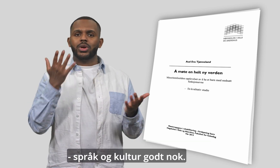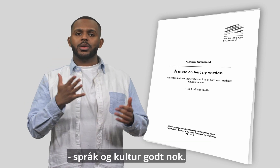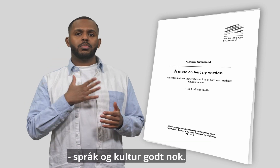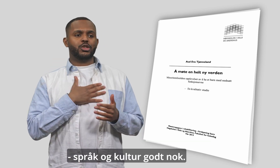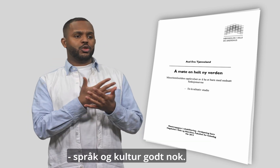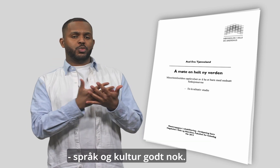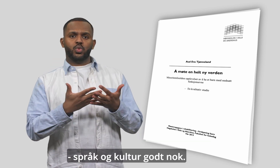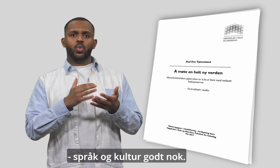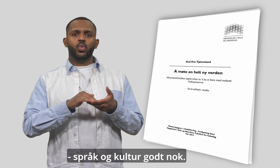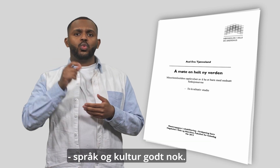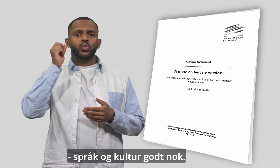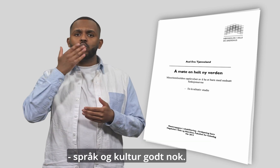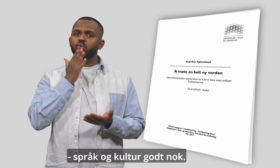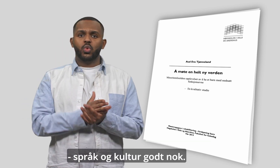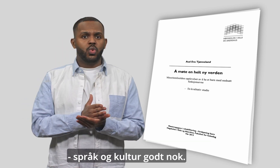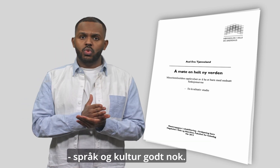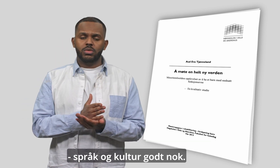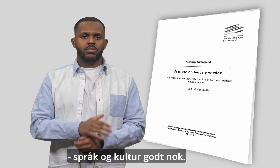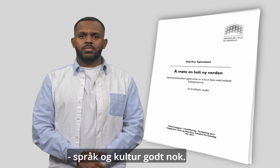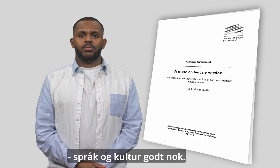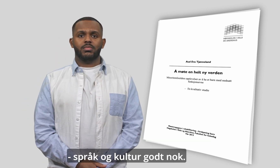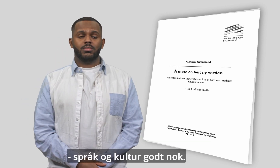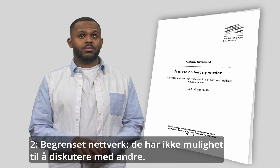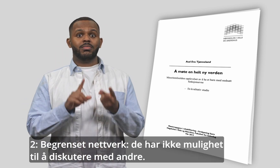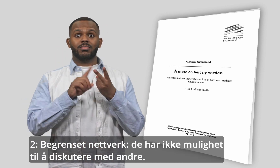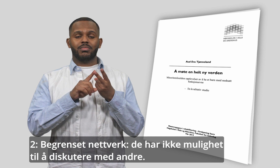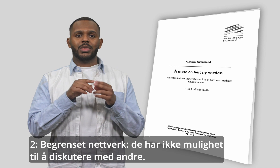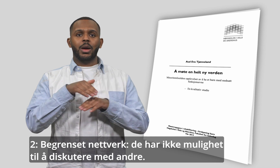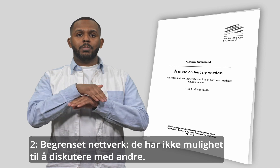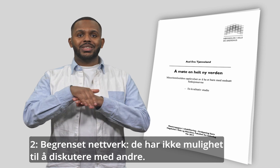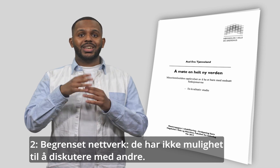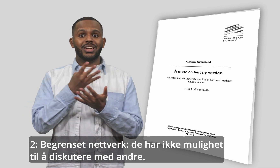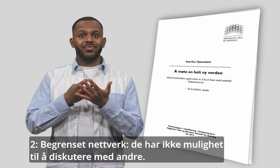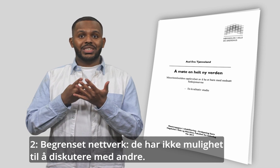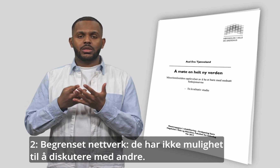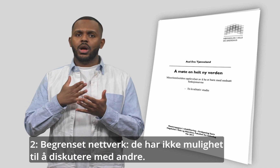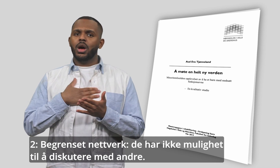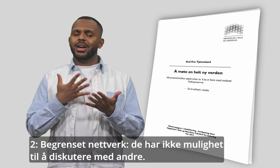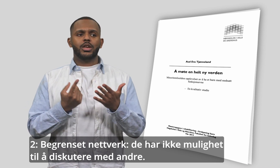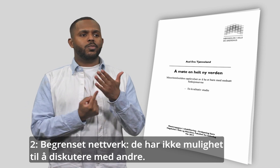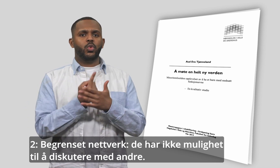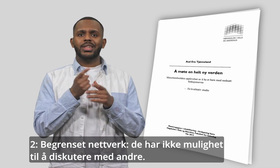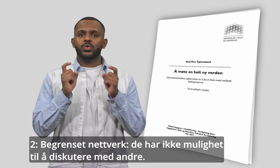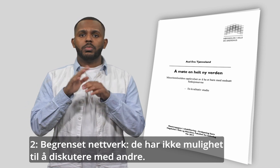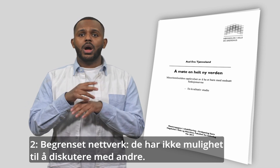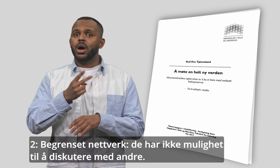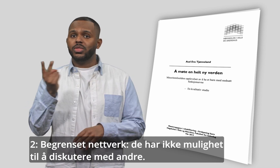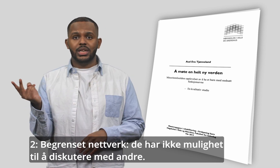forstår at språk og kultur er godt nok. 2. Begrenset nettverk de har ikke mulighet til å diskutere med andre. 3.